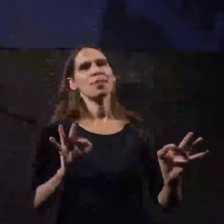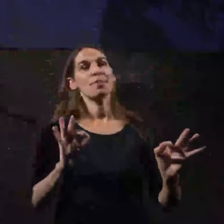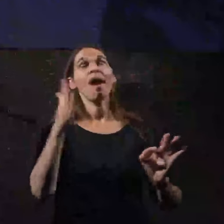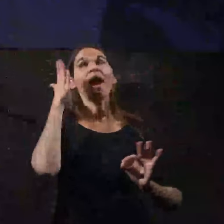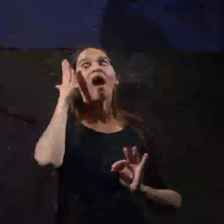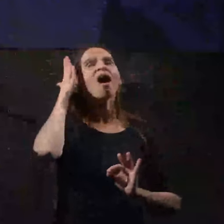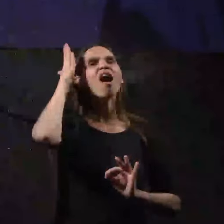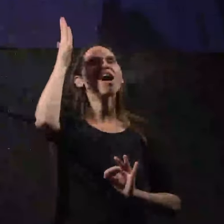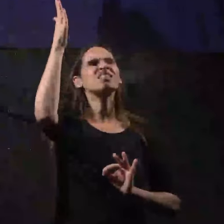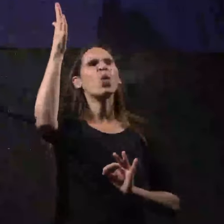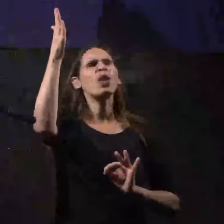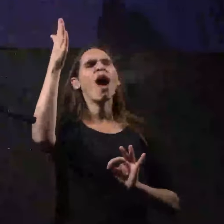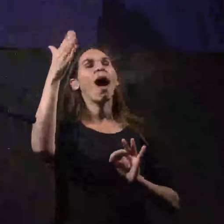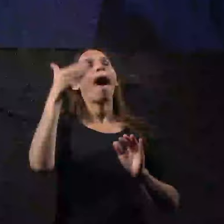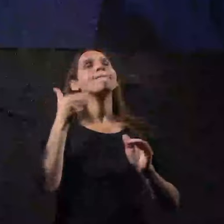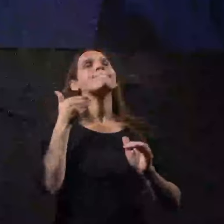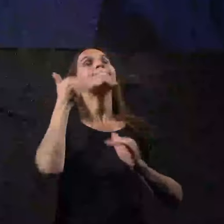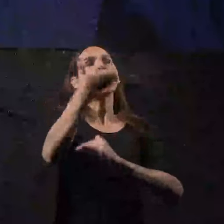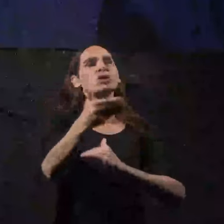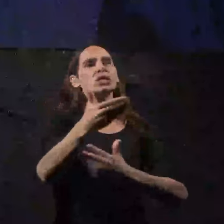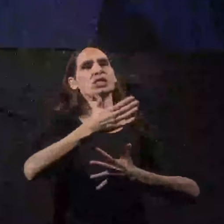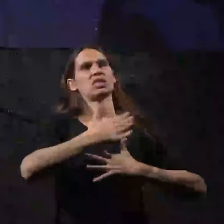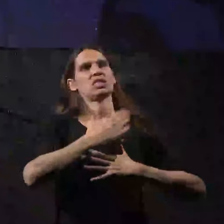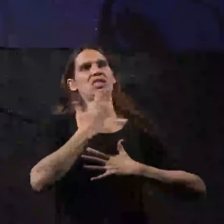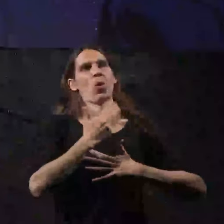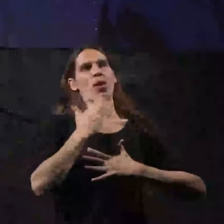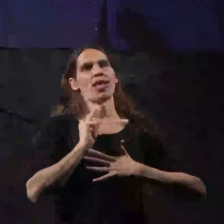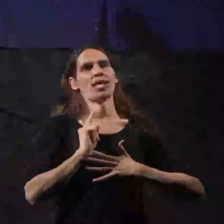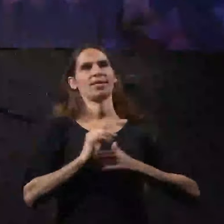החזון הפוסט ציוני